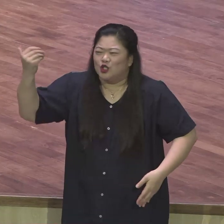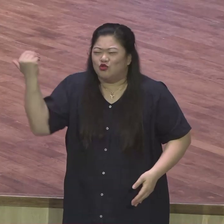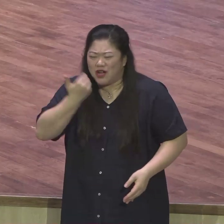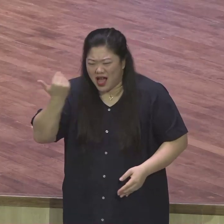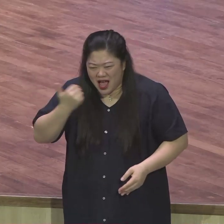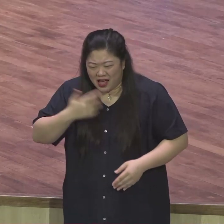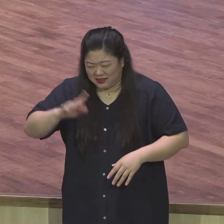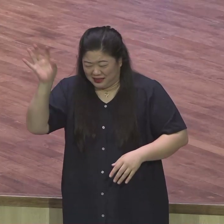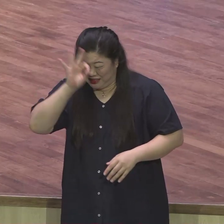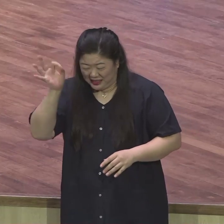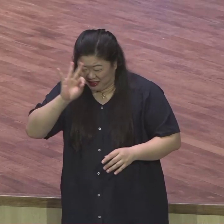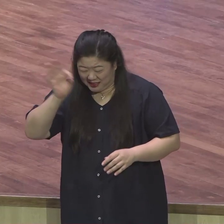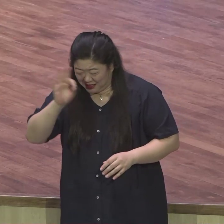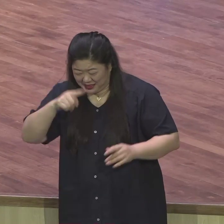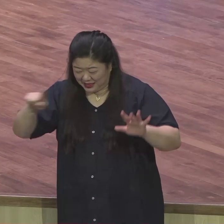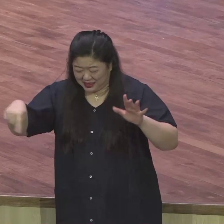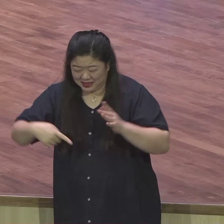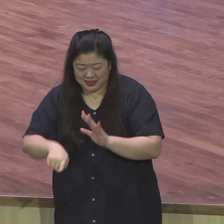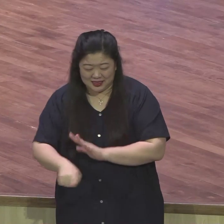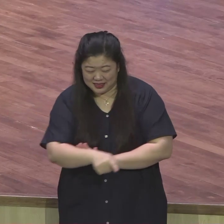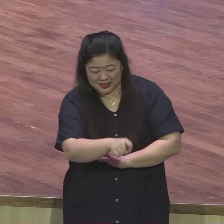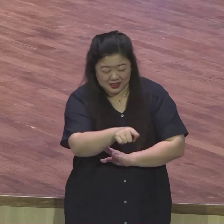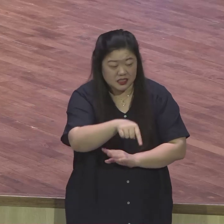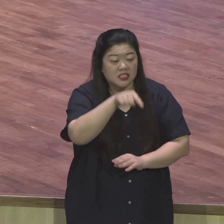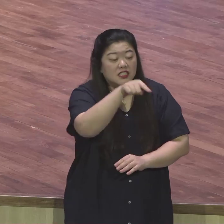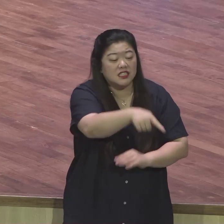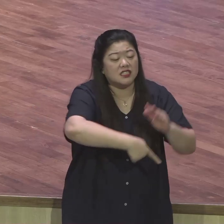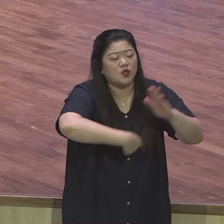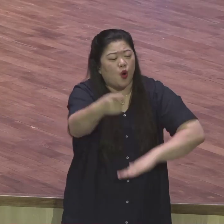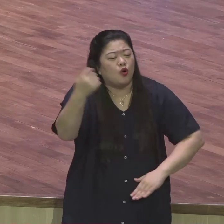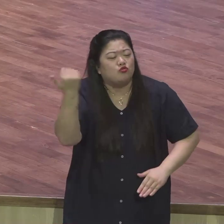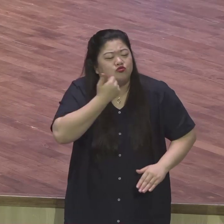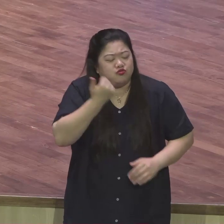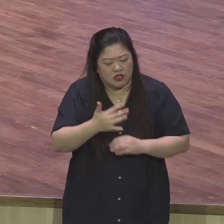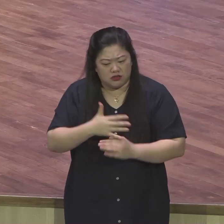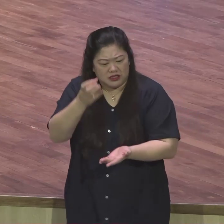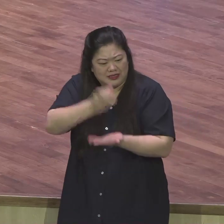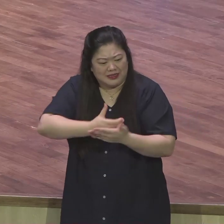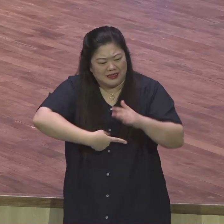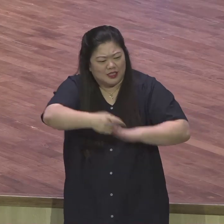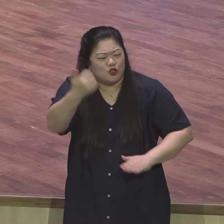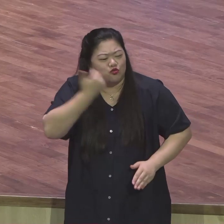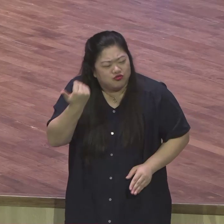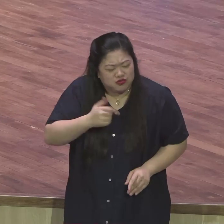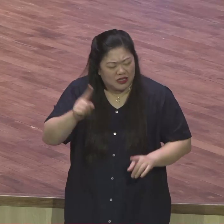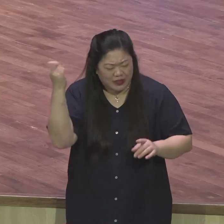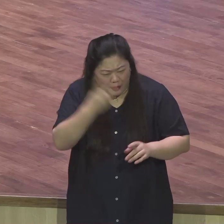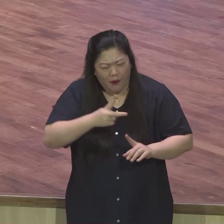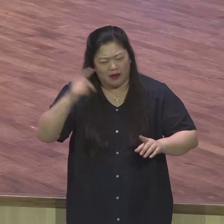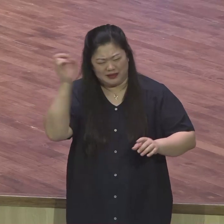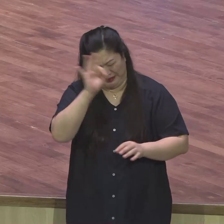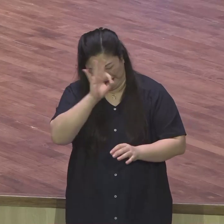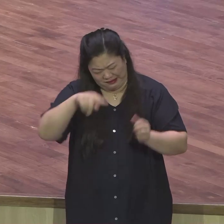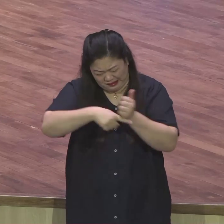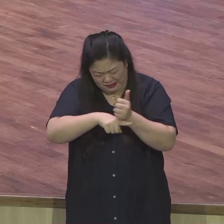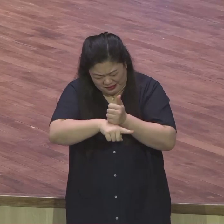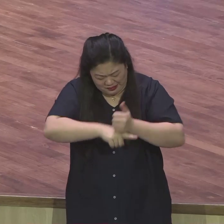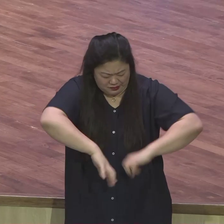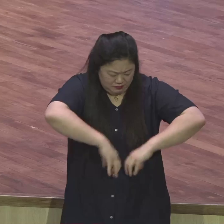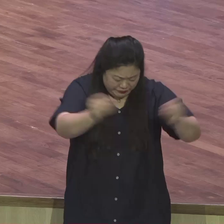너희들 중에 도둑 놈이 있다. 우리 주인의 잔을 훔치한 놈이 있다. 이래가지고 있는 거 다 조사합니다. 조사하니까